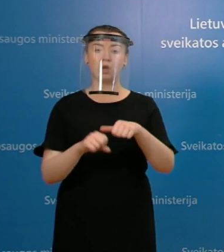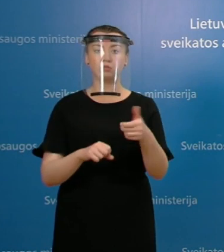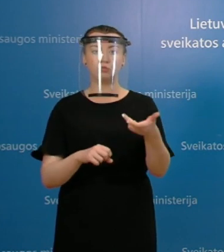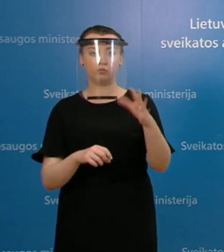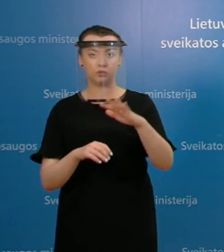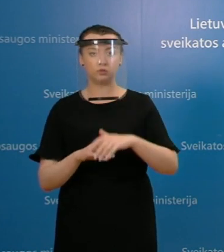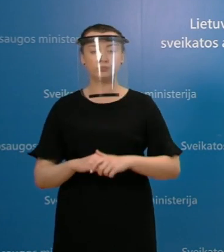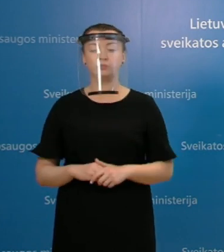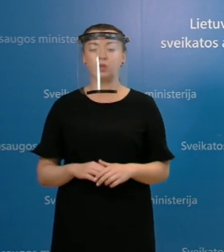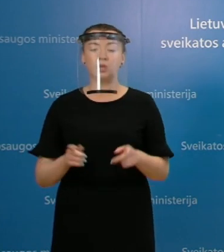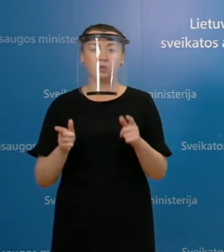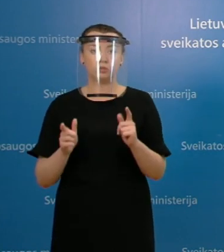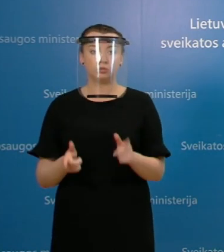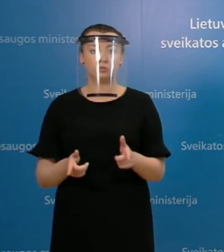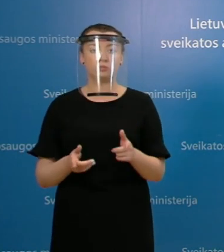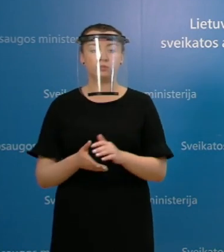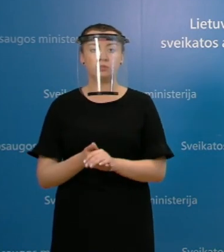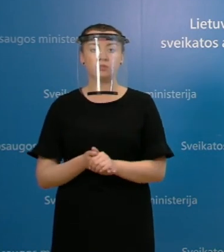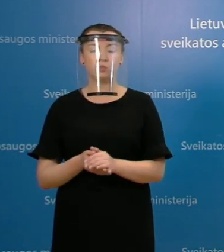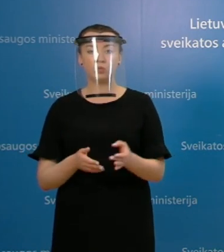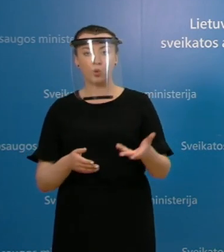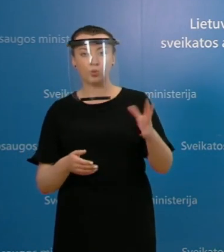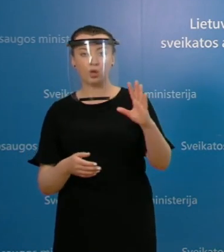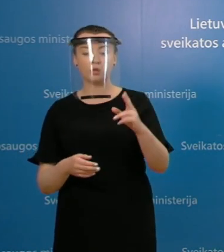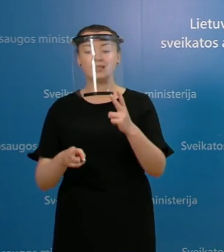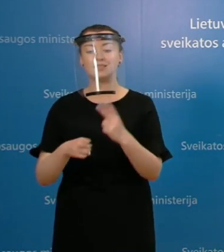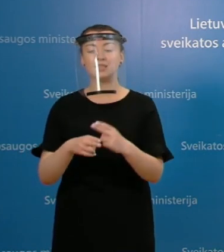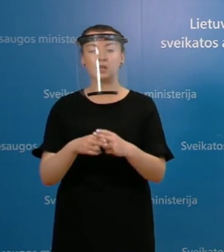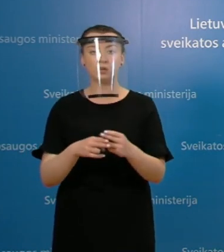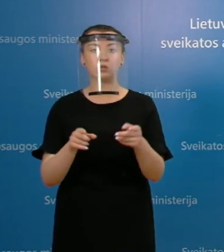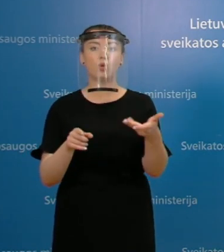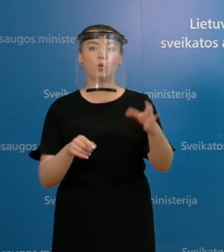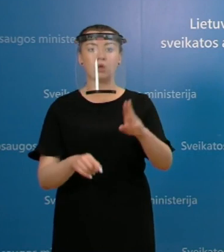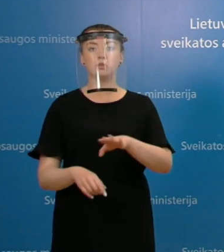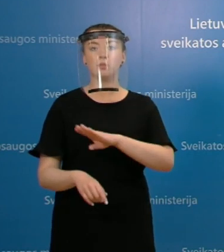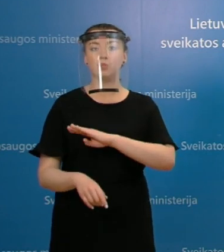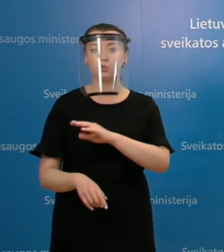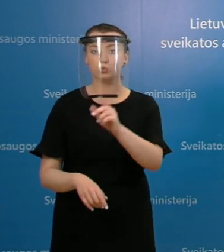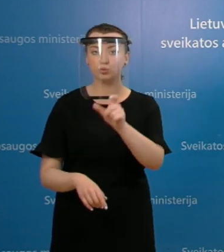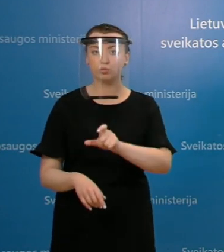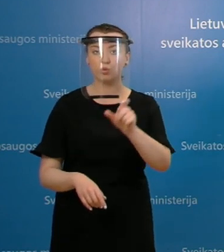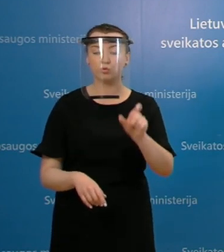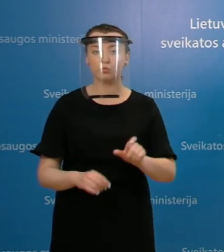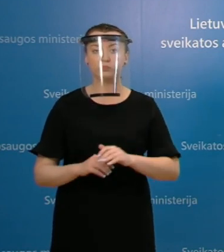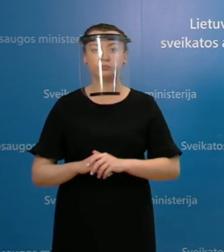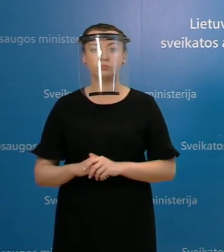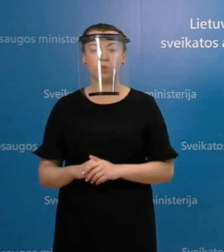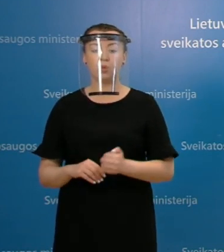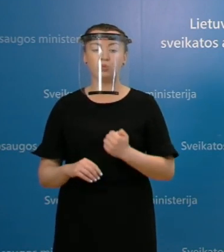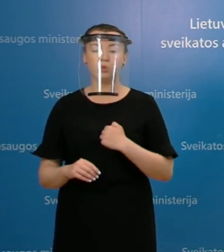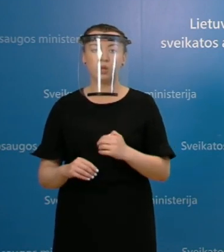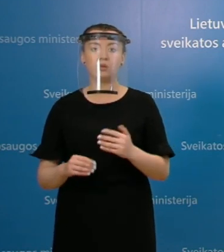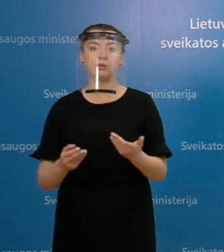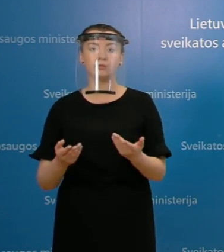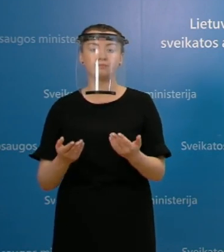iš tiesų didžioji dalis, na, mirusių nuo koronavirusinės infekcijos turėjo, be